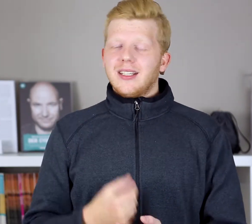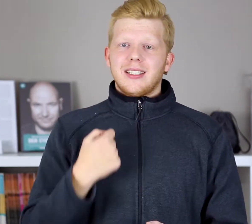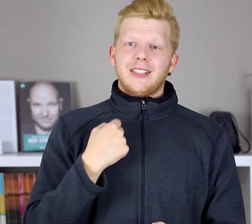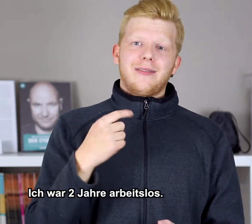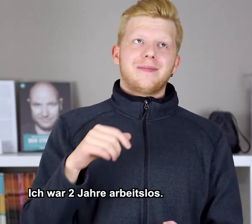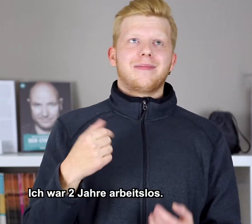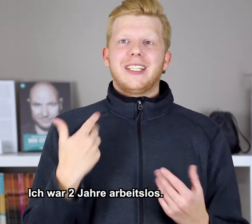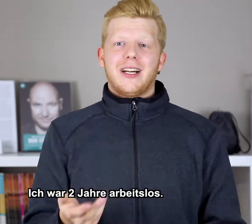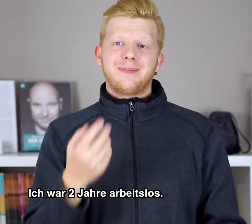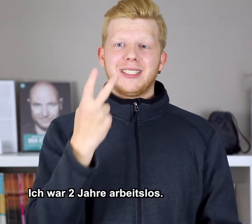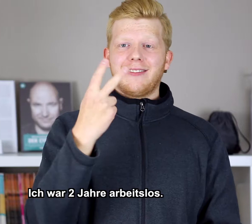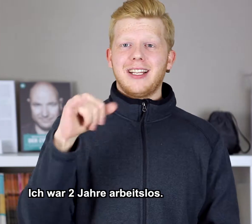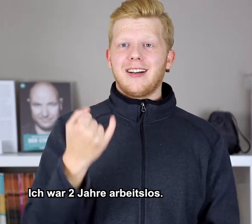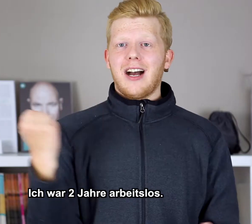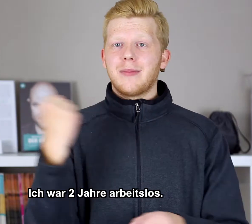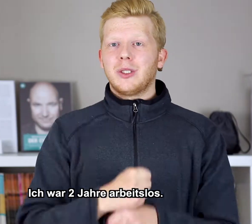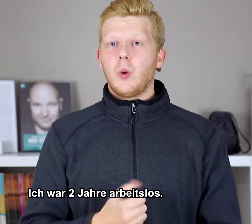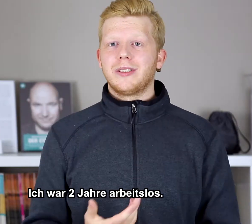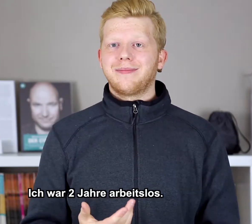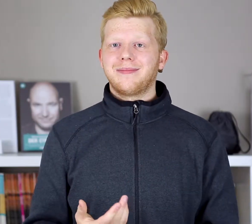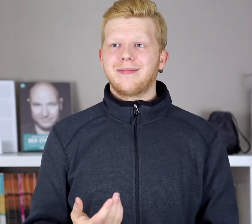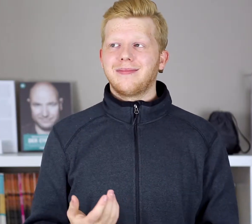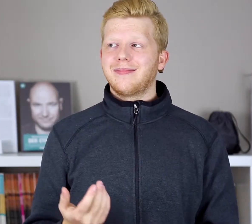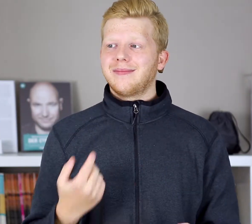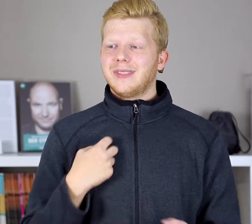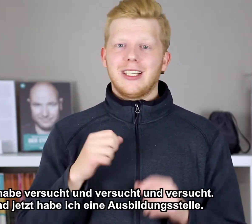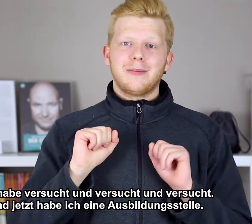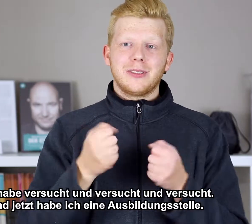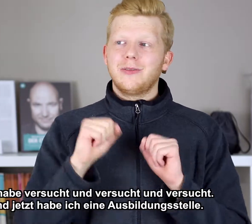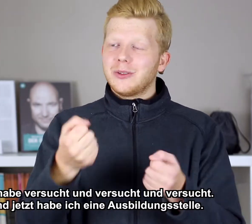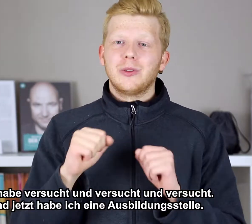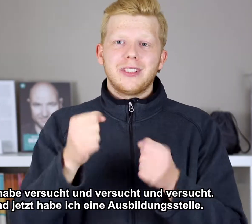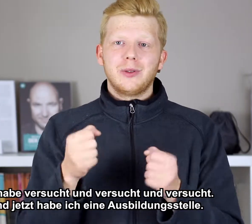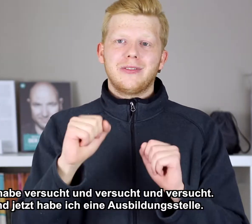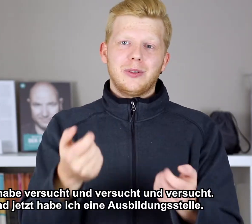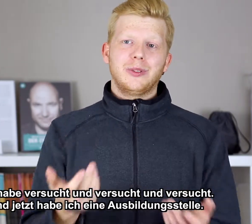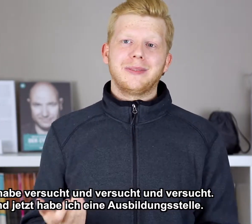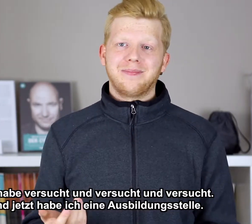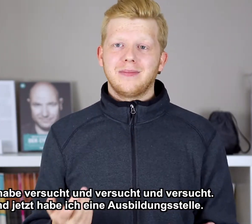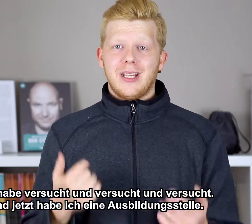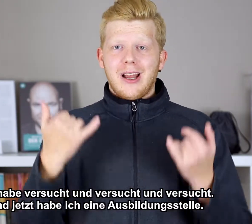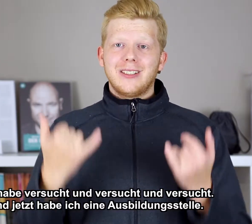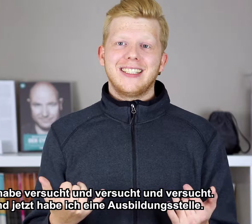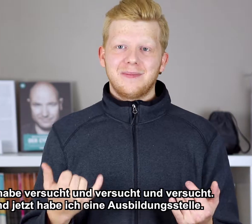Ich war zwei Jahre arbeitslos. Ich habe es versucht, versucht, versucht. Und ihr